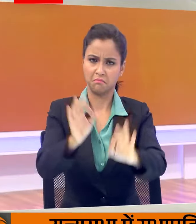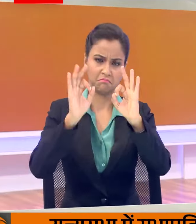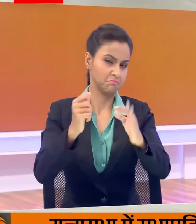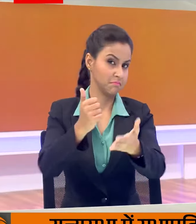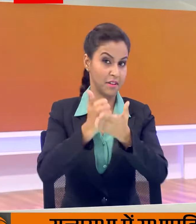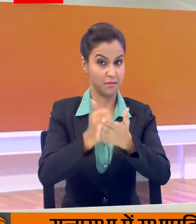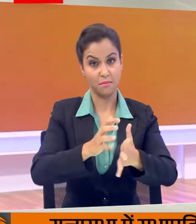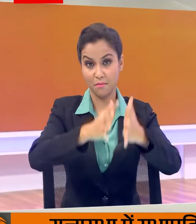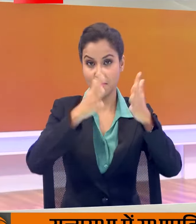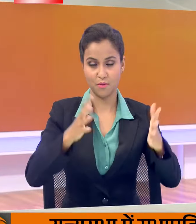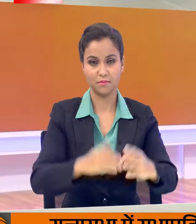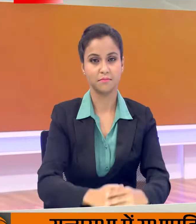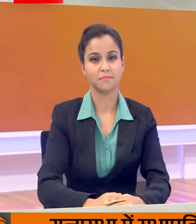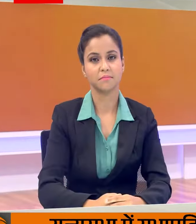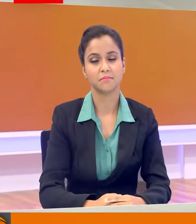होग दिया है